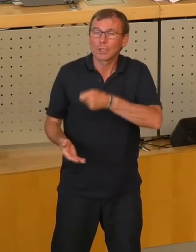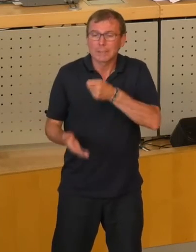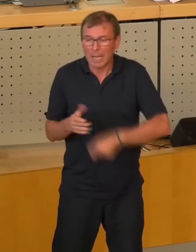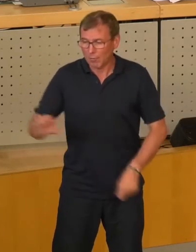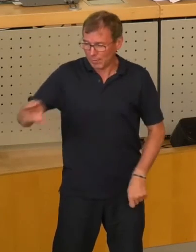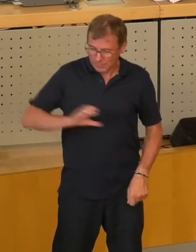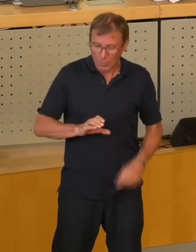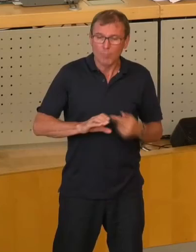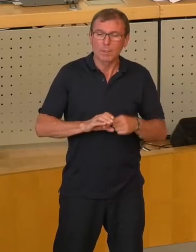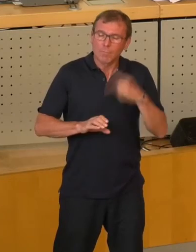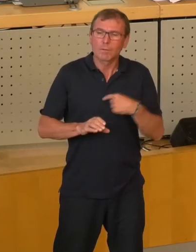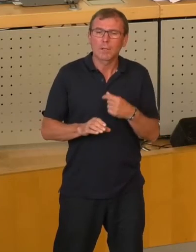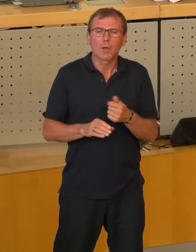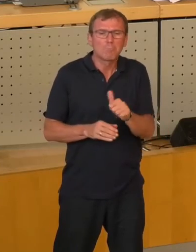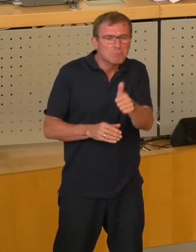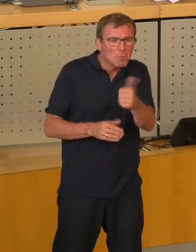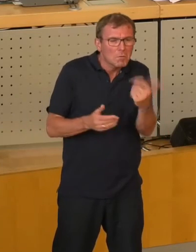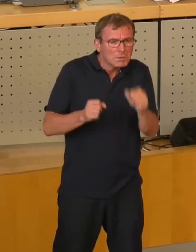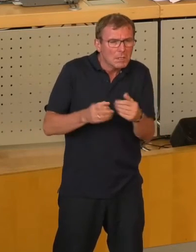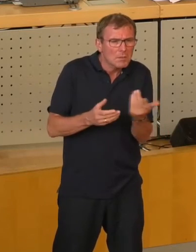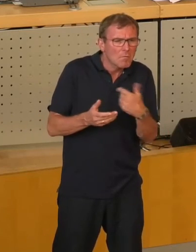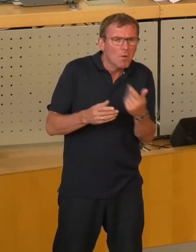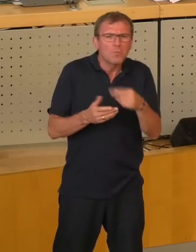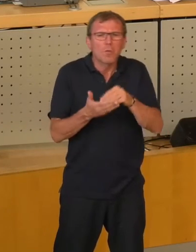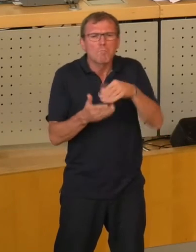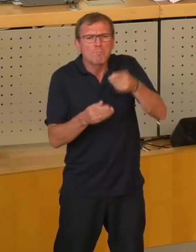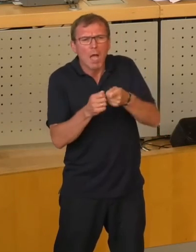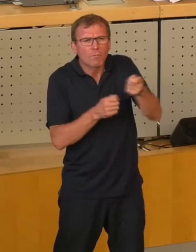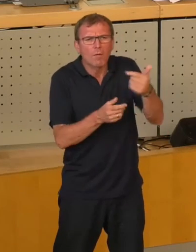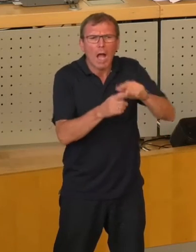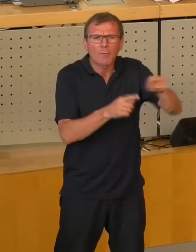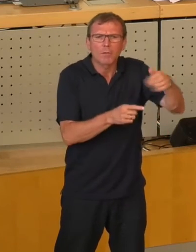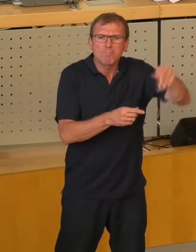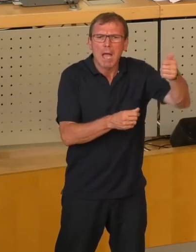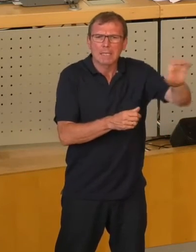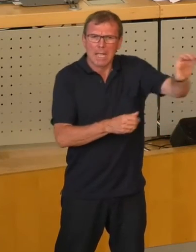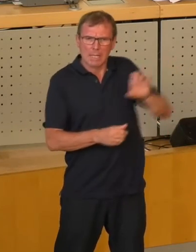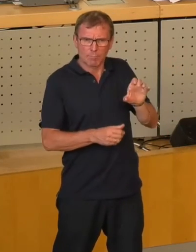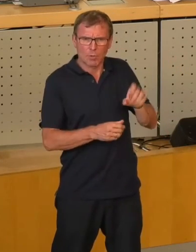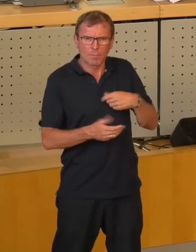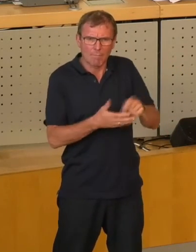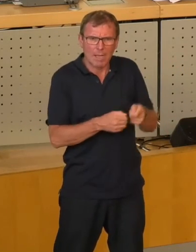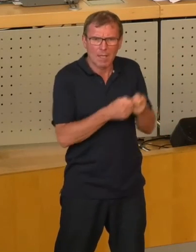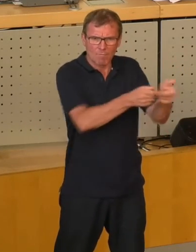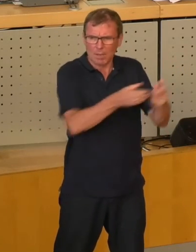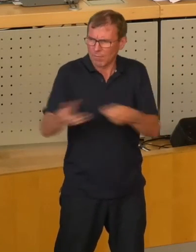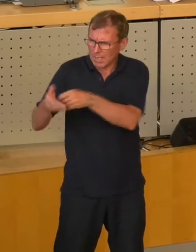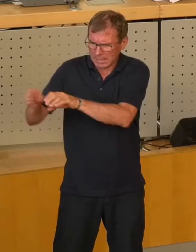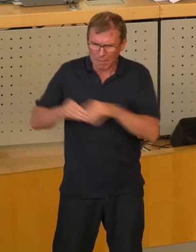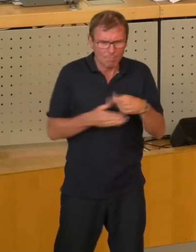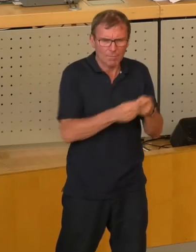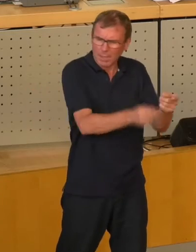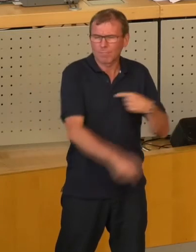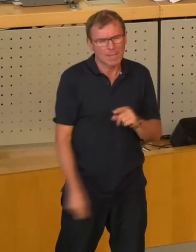um damit jetzt wieder zu spekulieren und zu gucken, finden wir vielleicht noch einen anderen Käufer, der uns wieder Geld dafür gibt, oder wie auch immer. Nein,